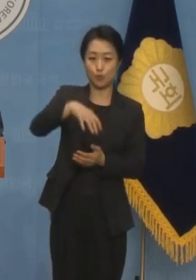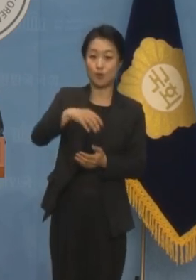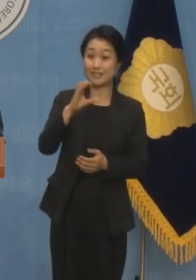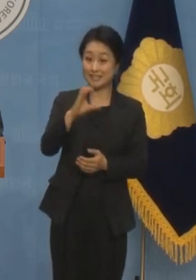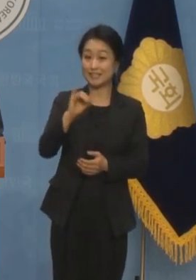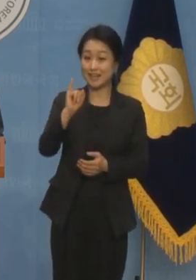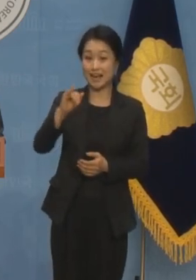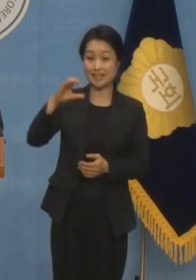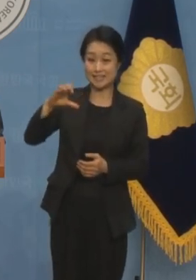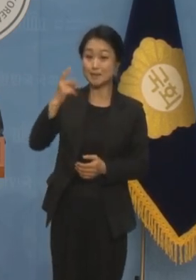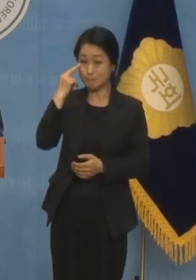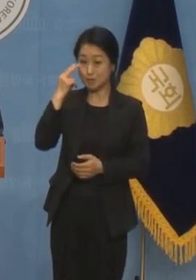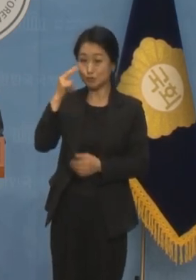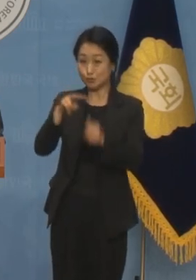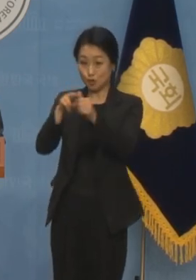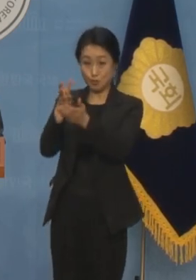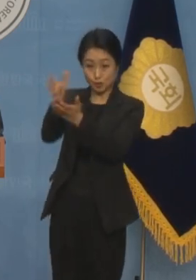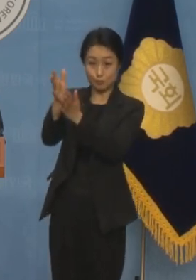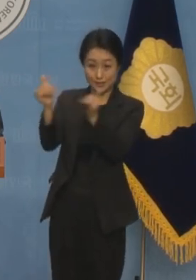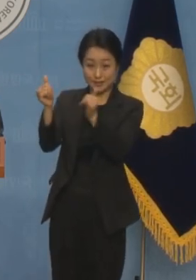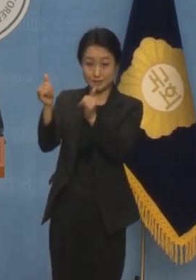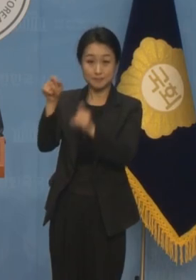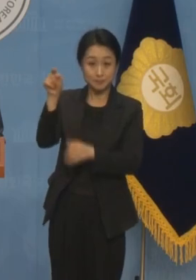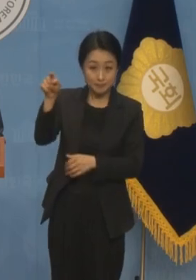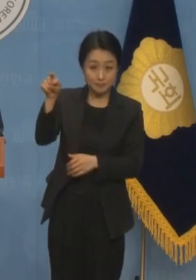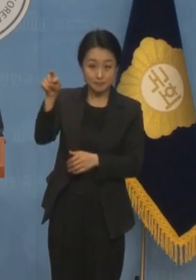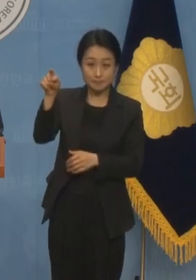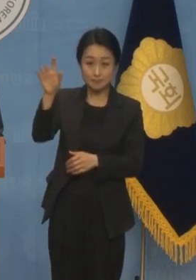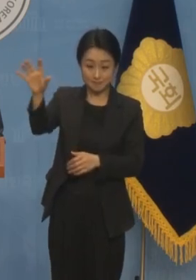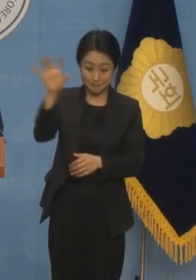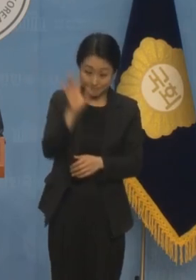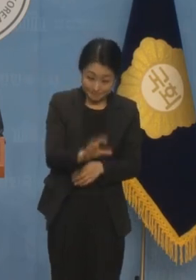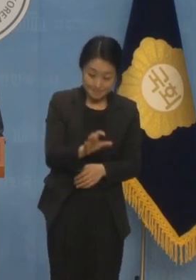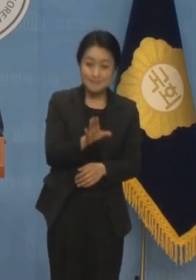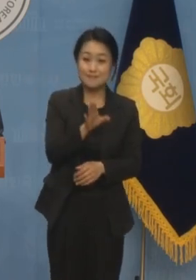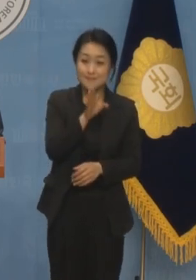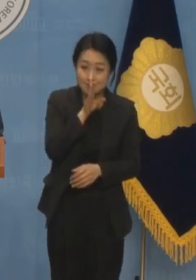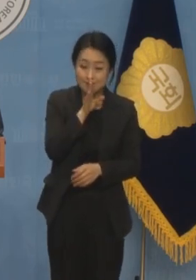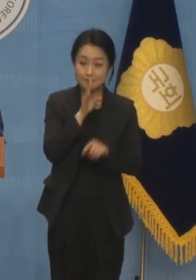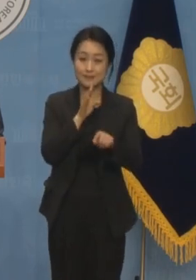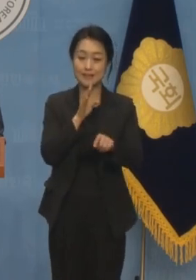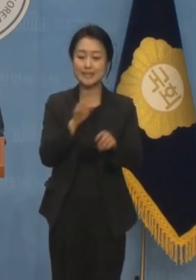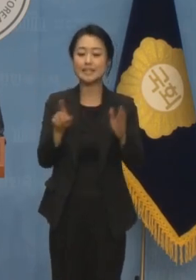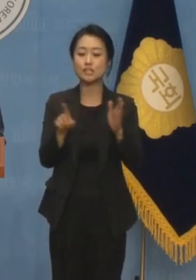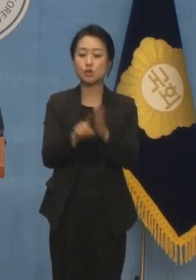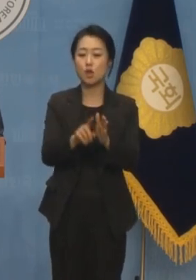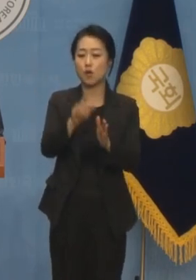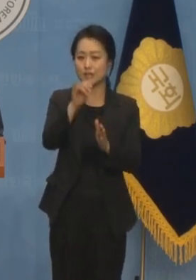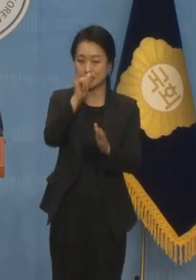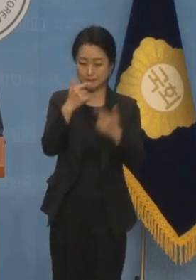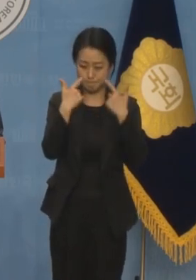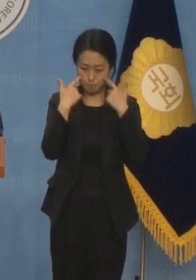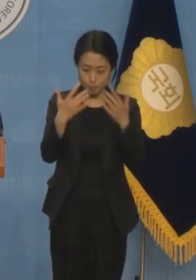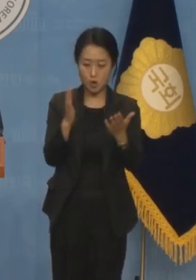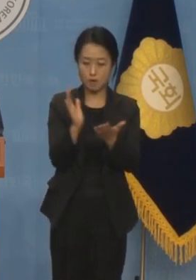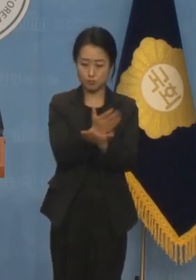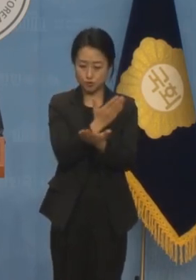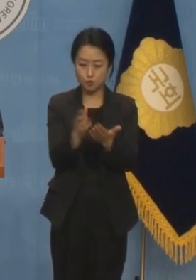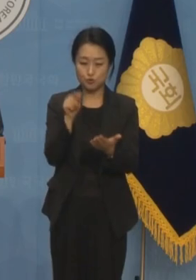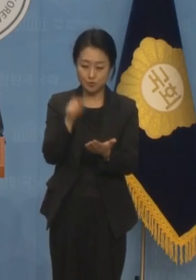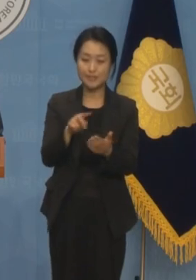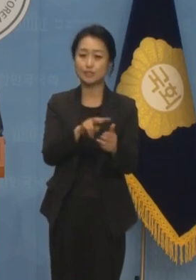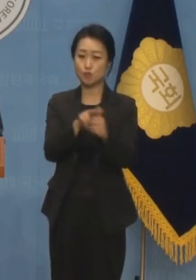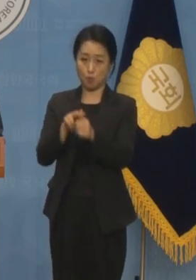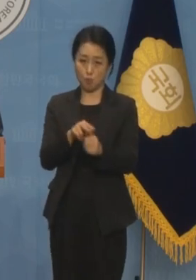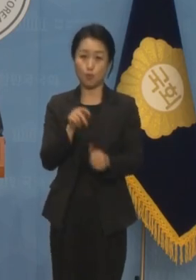CIC에서 상당히 신뢰할 수 있는 Fairly Reliable로 분명히 분류된 정보입니다.